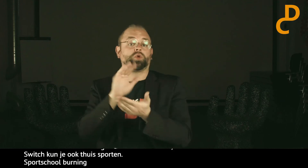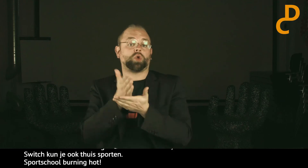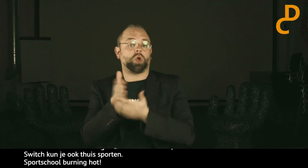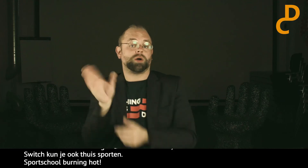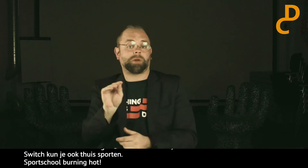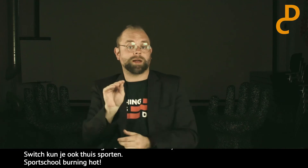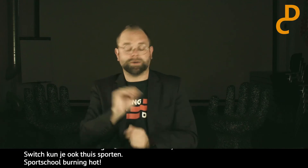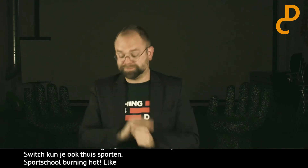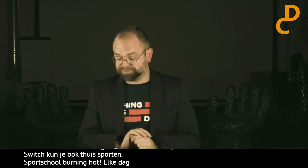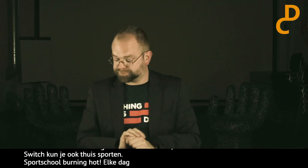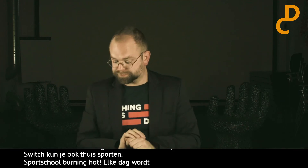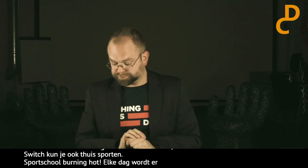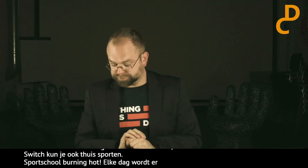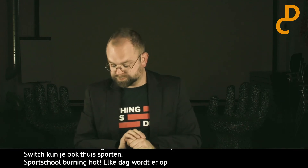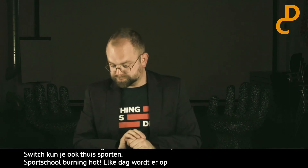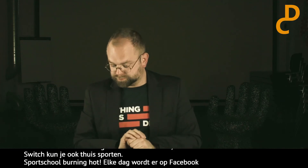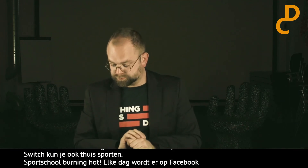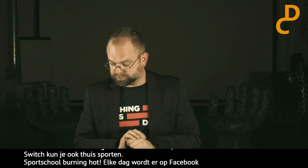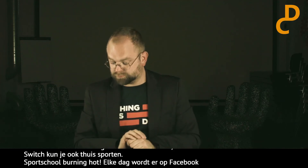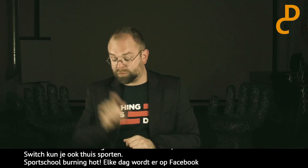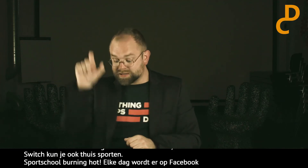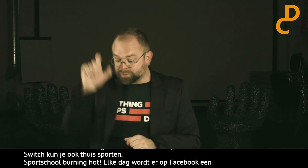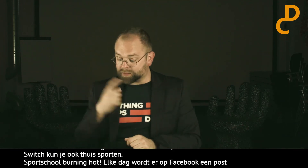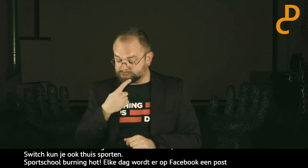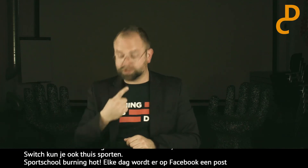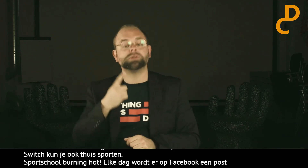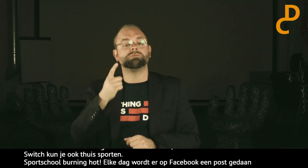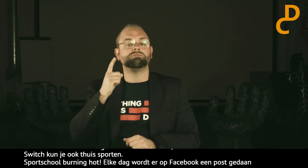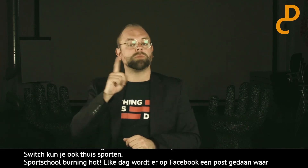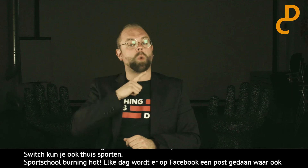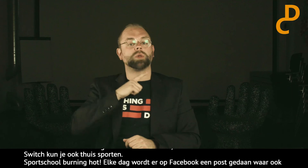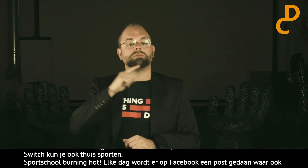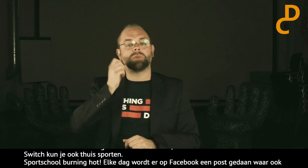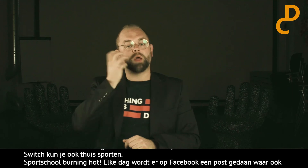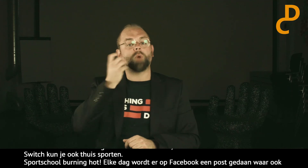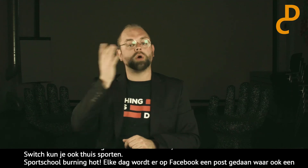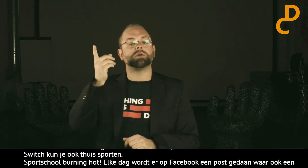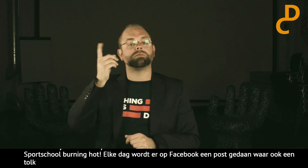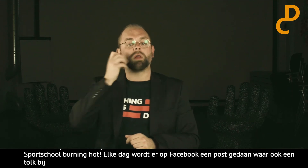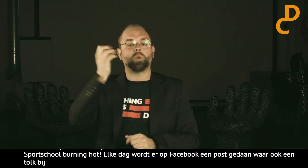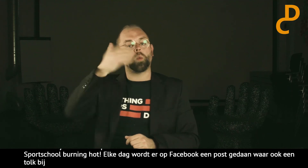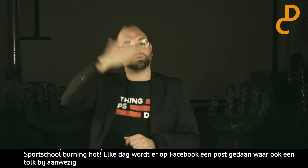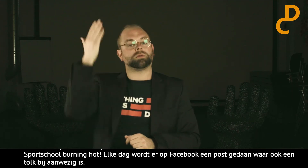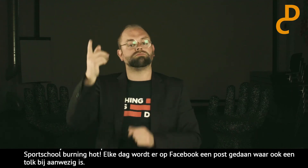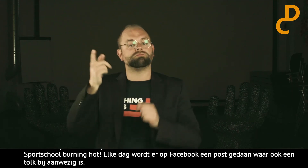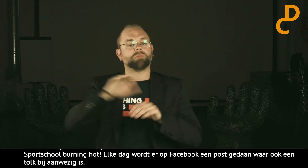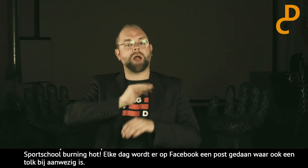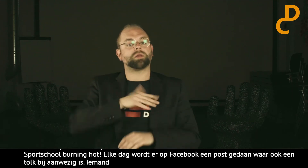Facebook een post gedaan, waar ook een tolk bij aanwezig is. En iemand die zei ook, gewoon elke ochtend,